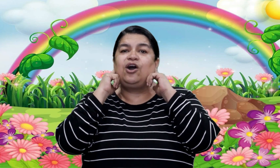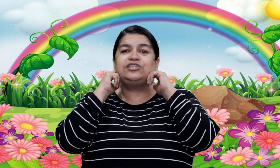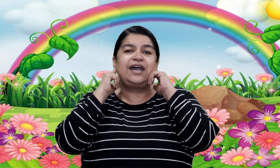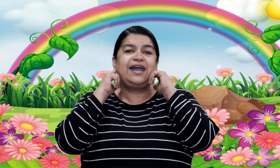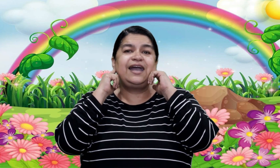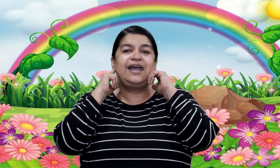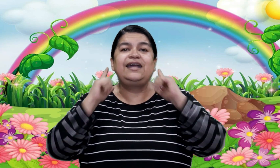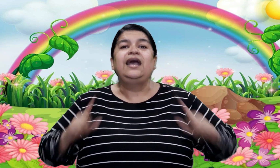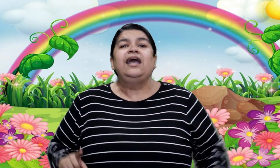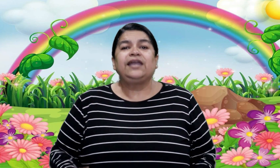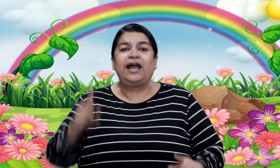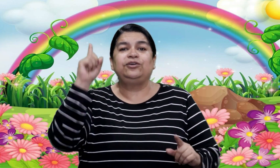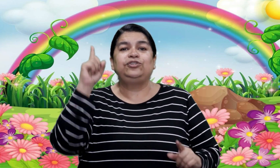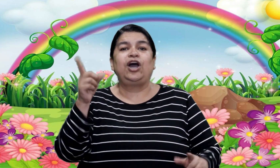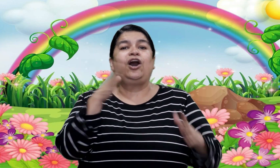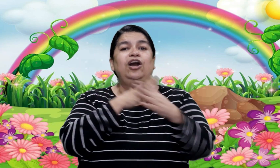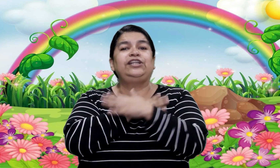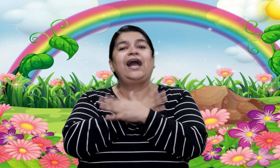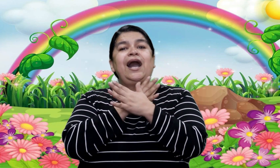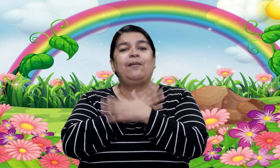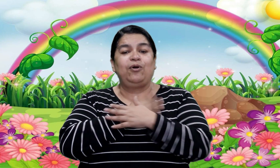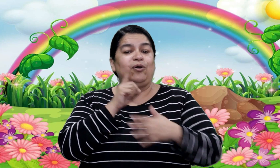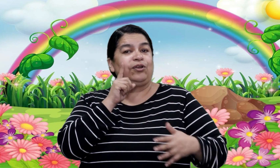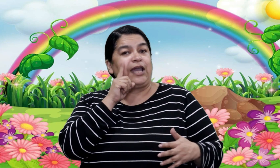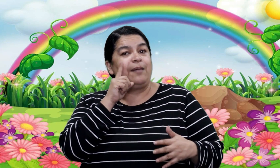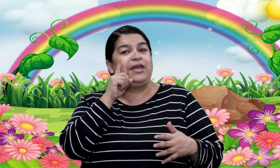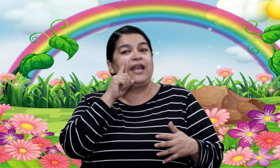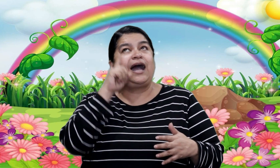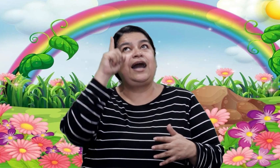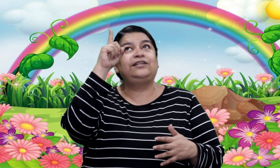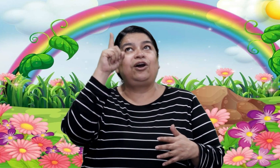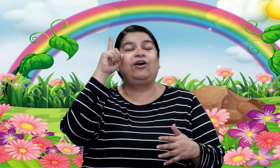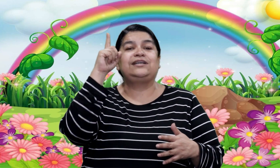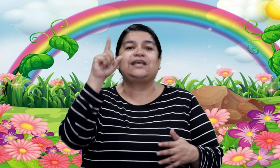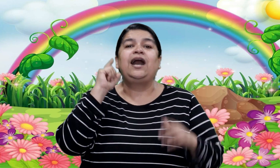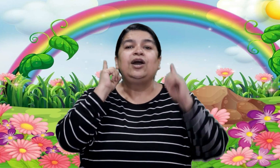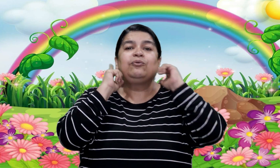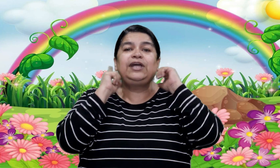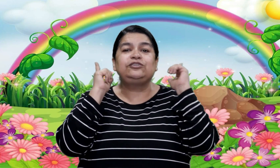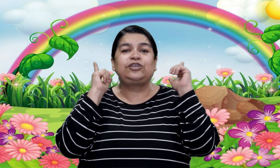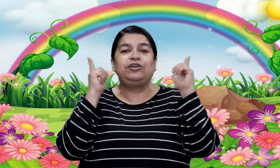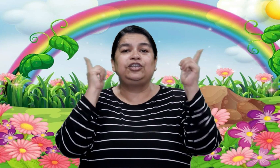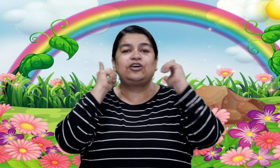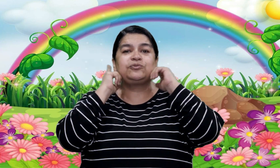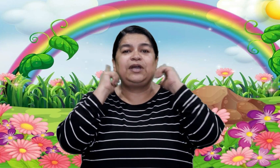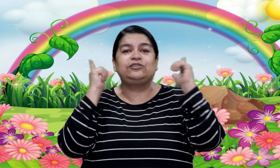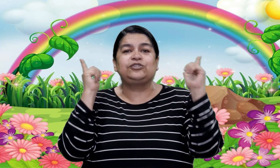oyen Que hay un Dios de amor que mirando está Cuida tus oídos, cuida tus